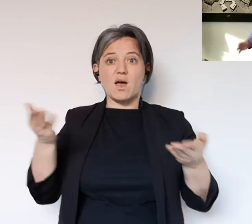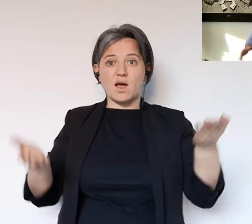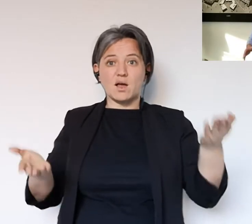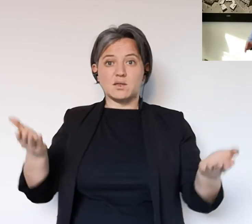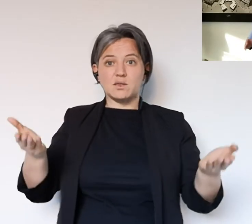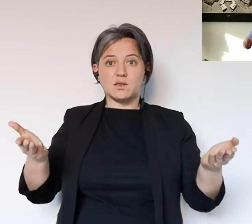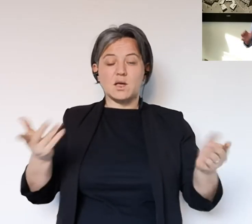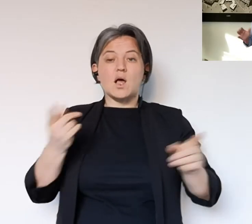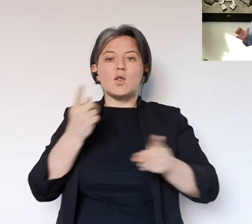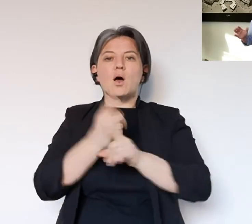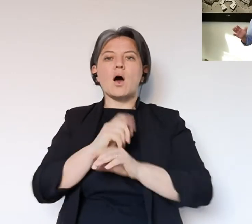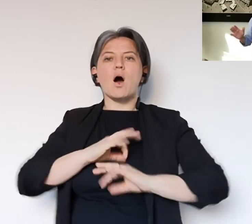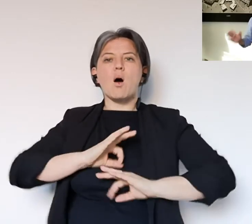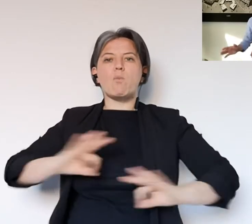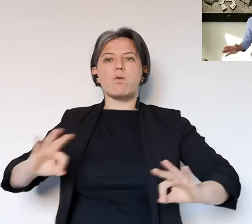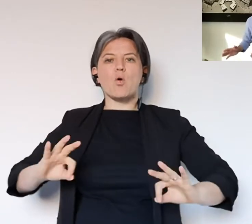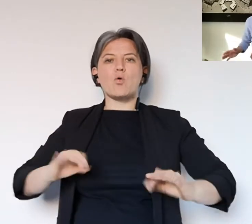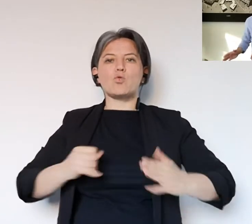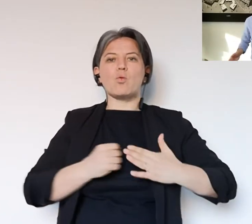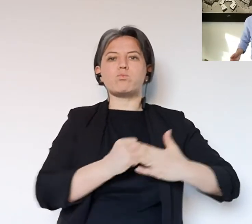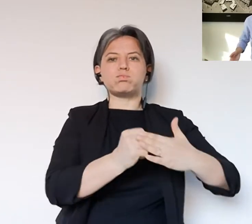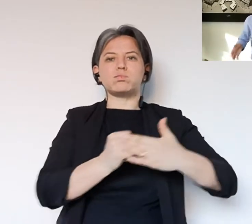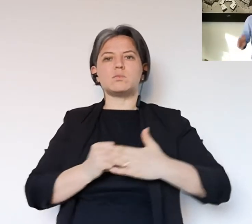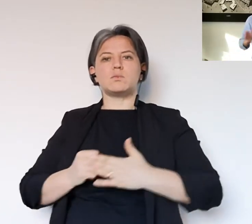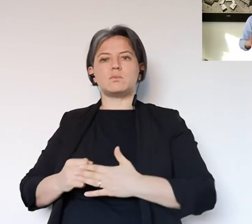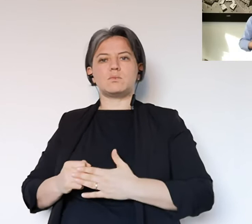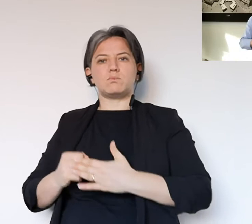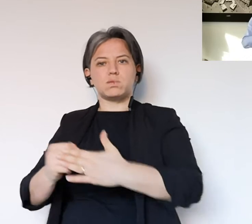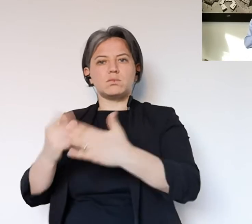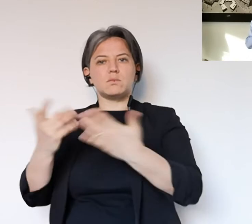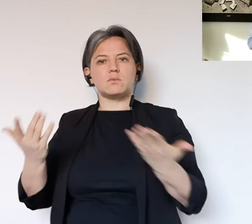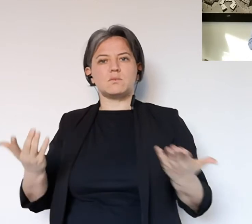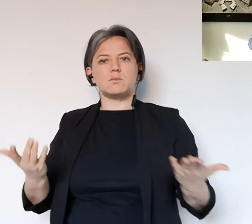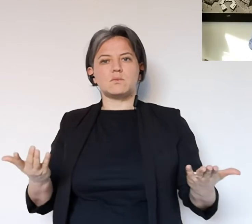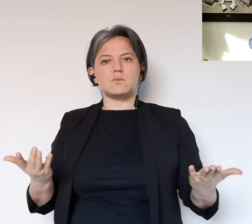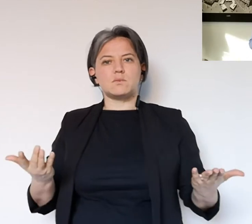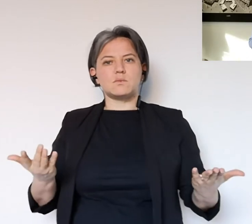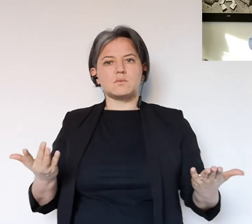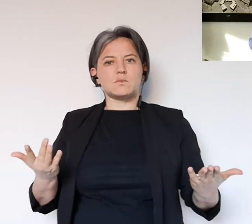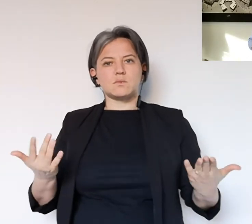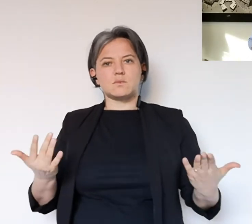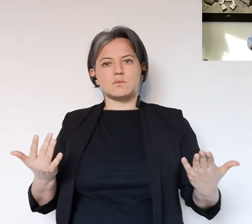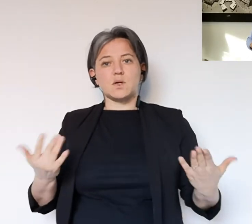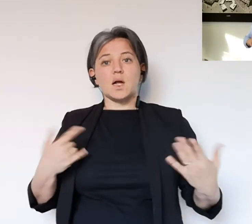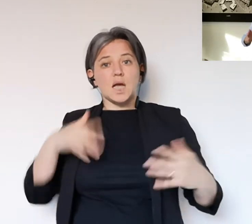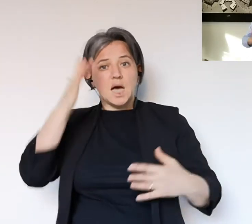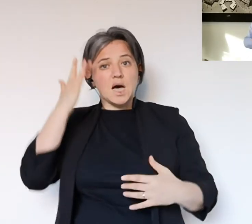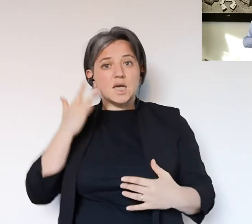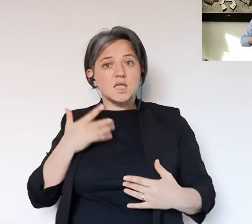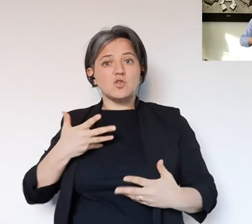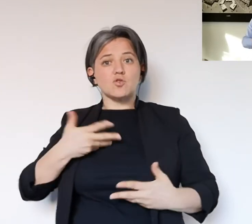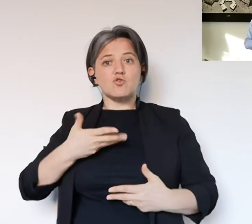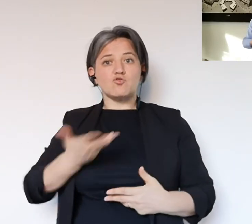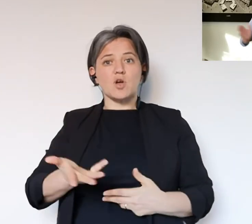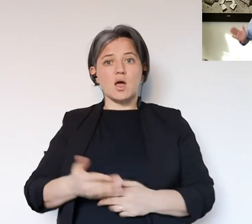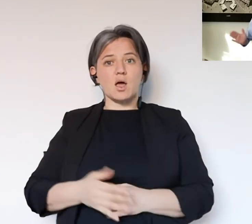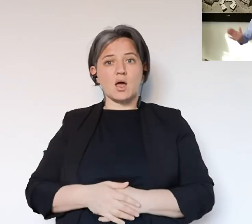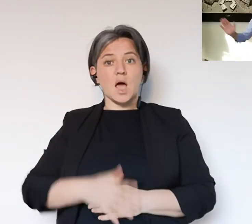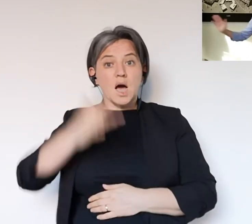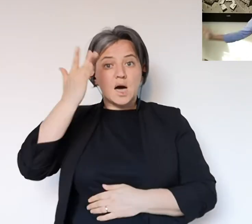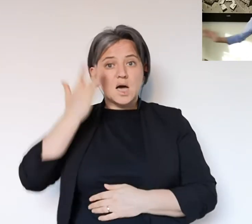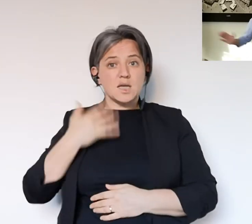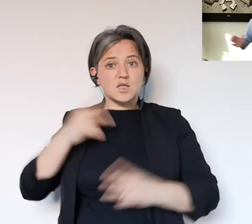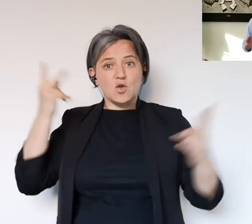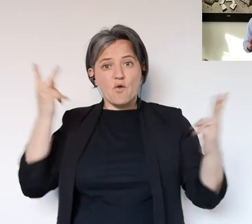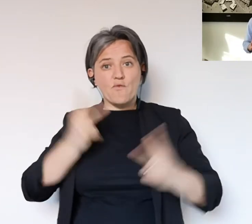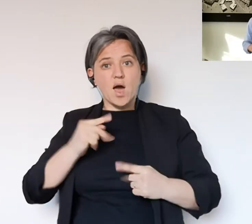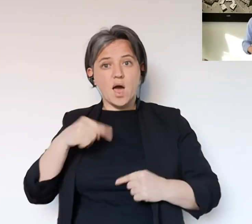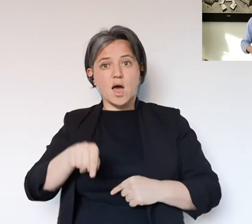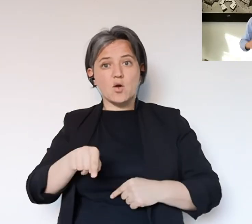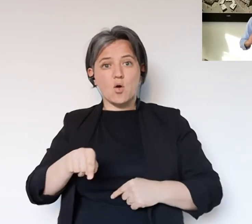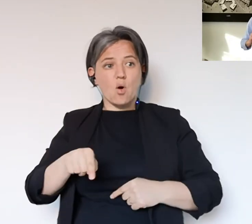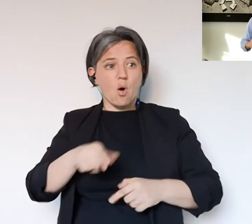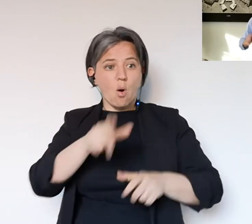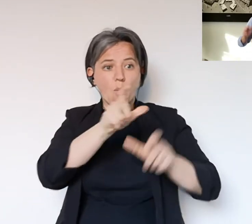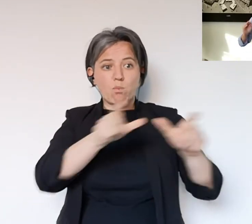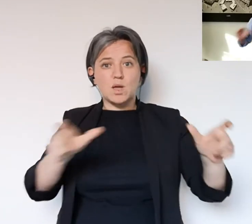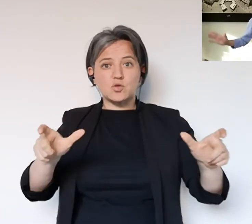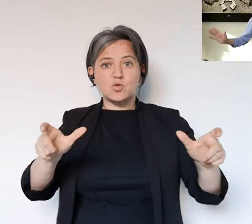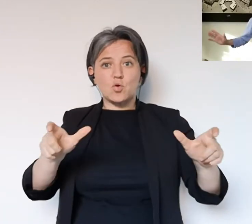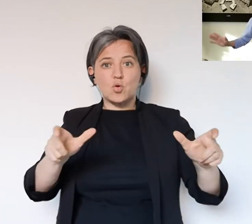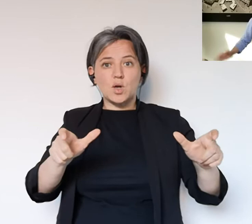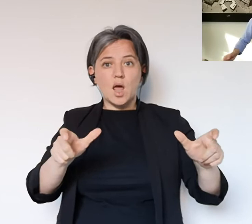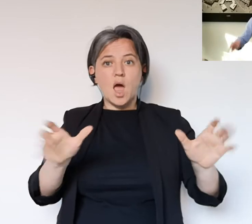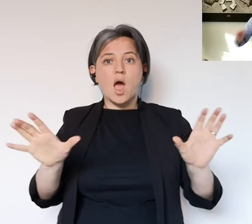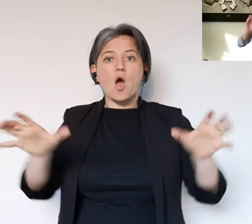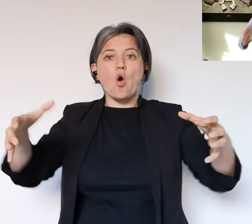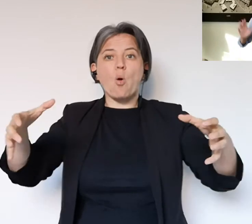immediatamente una risposta dal punto di vista lavorativo e quindi dobbiamo essere anche pronti a fare l'ammortizzatore in quel momento, perché